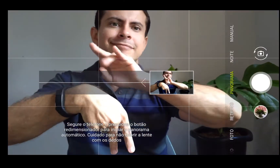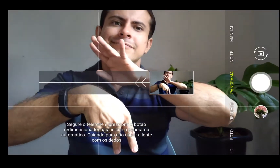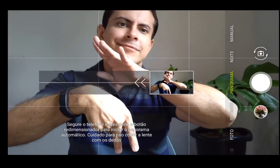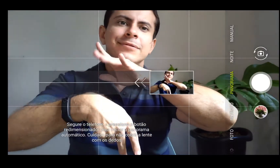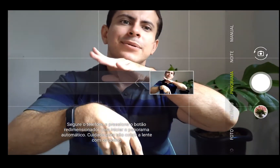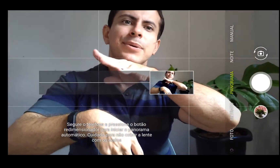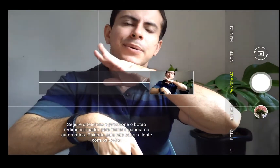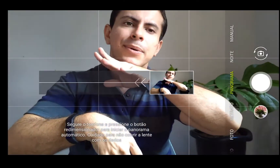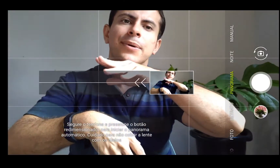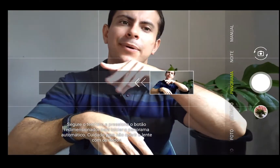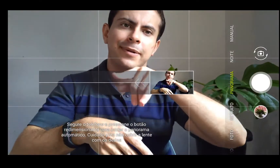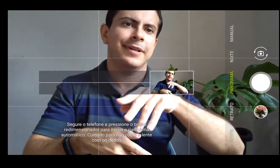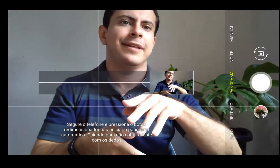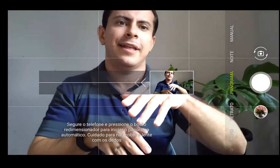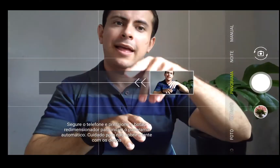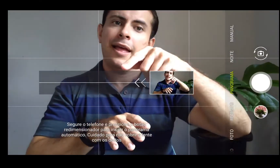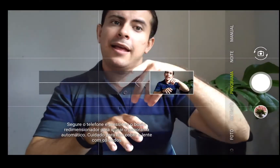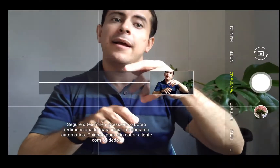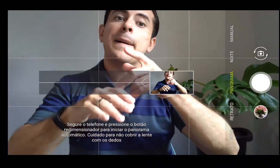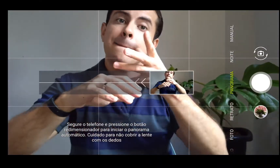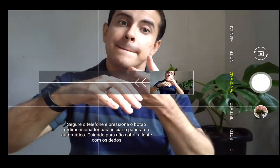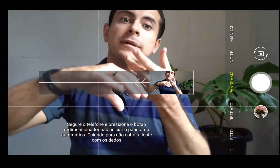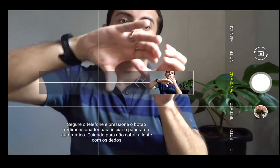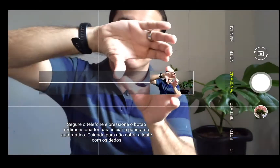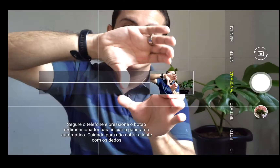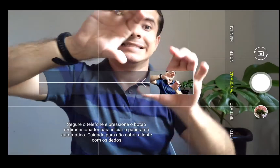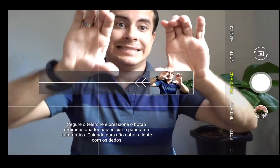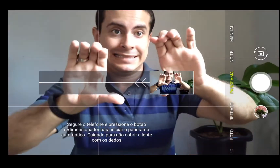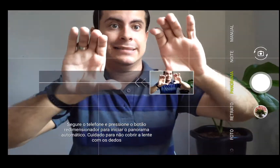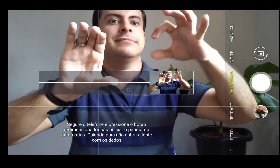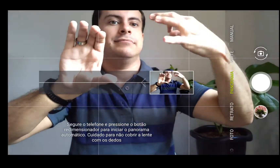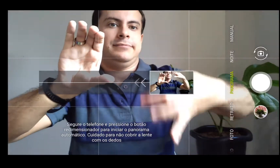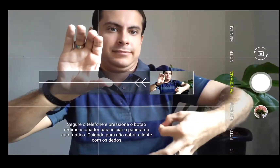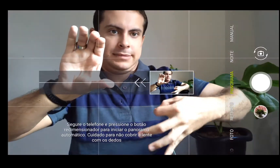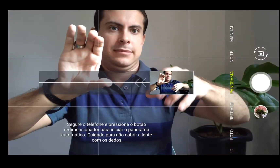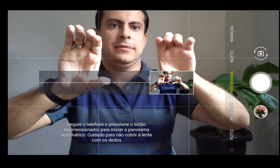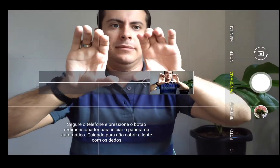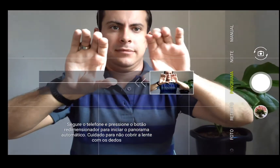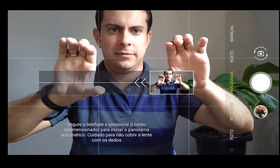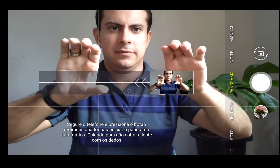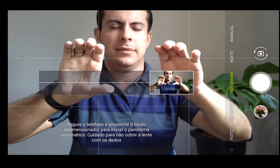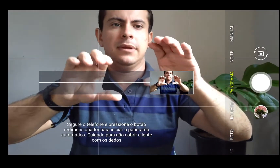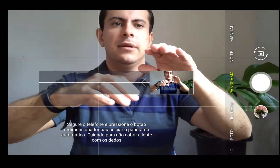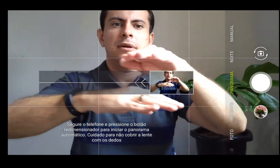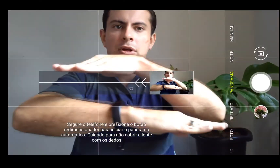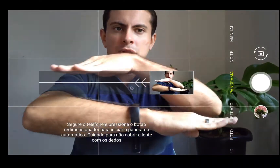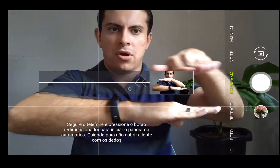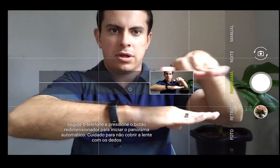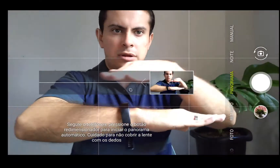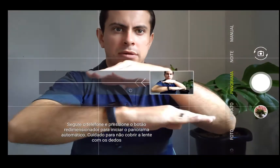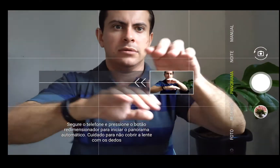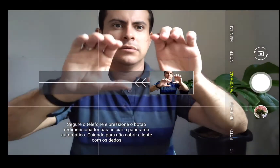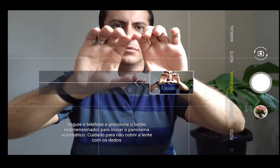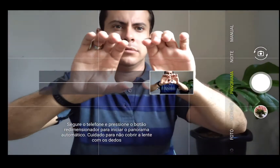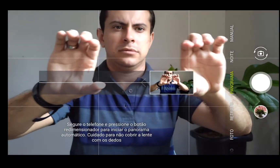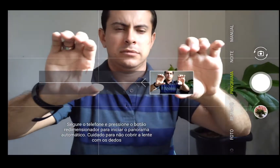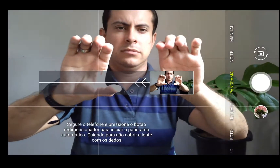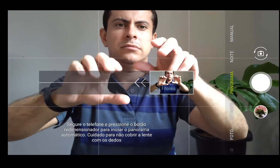Então, vai ficar alguma coisa de cabeça para baixo, então é interessante bater mesmo a foto aqui, apenas no modo